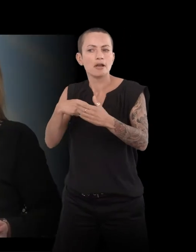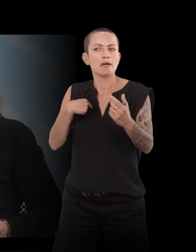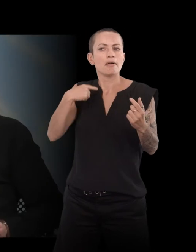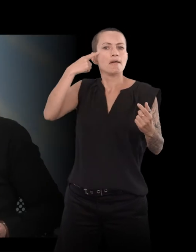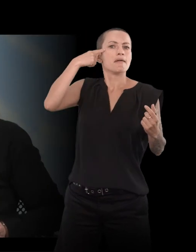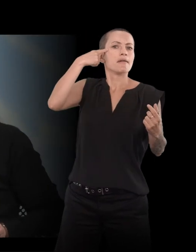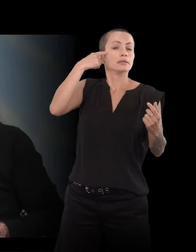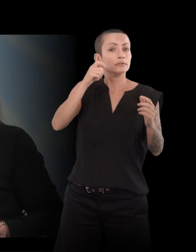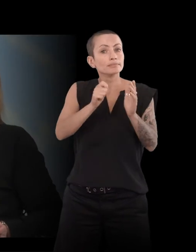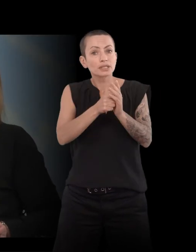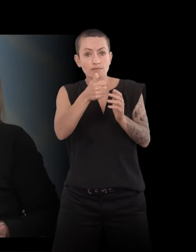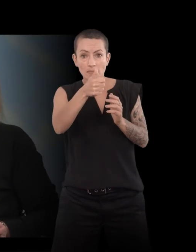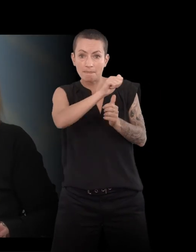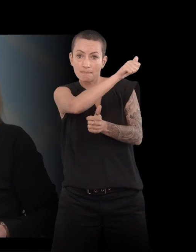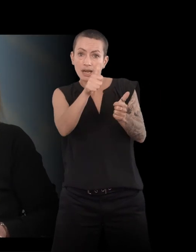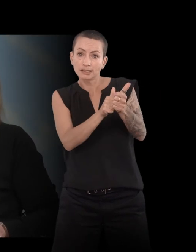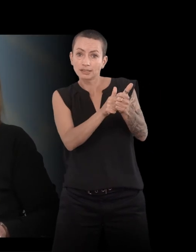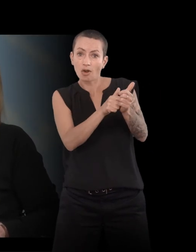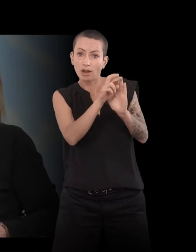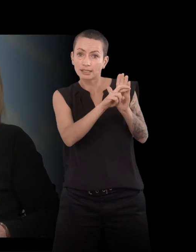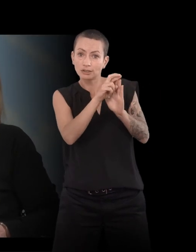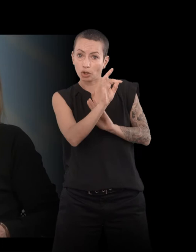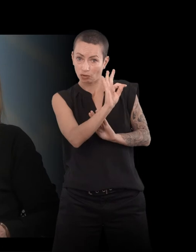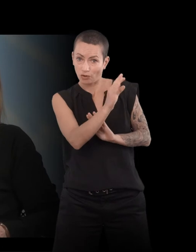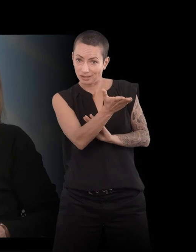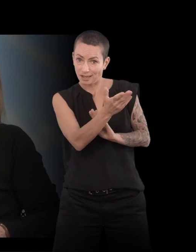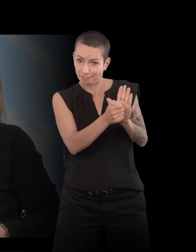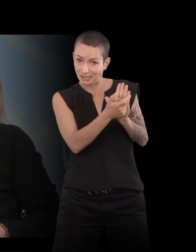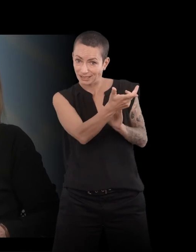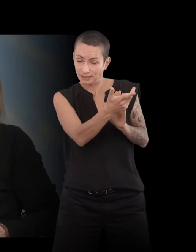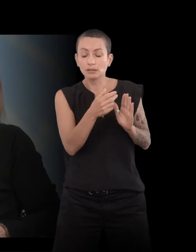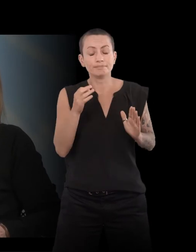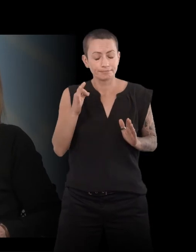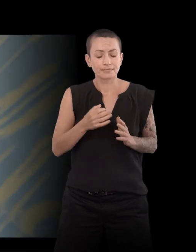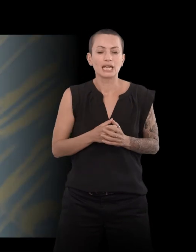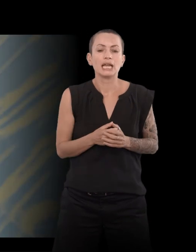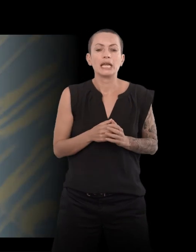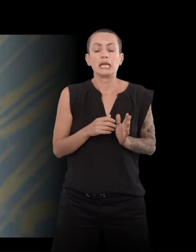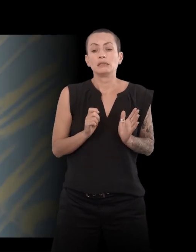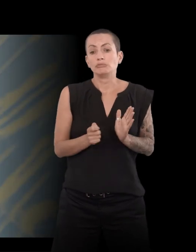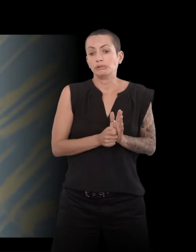Truffaut,'est à ce moment-là que vous commencez à être assistant ? Et puis, j'ai vu quelques films, les films de Flaherty,